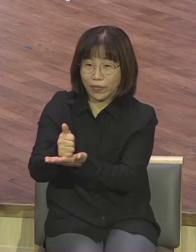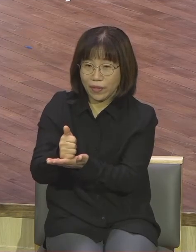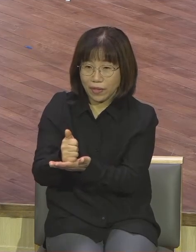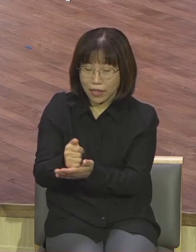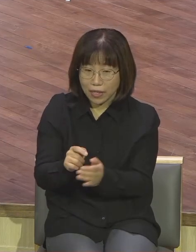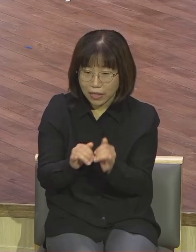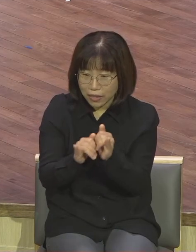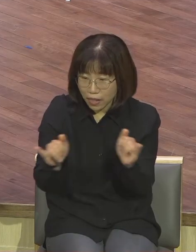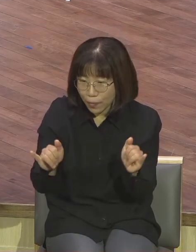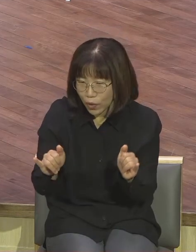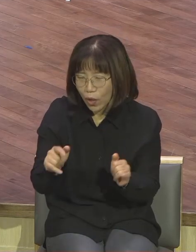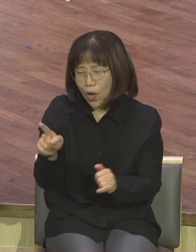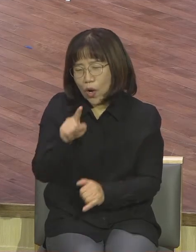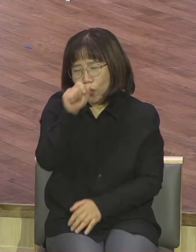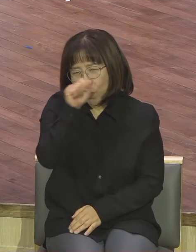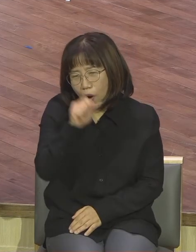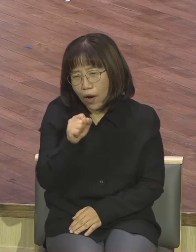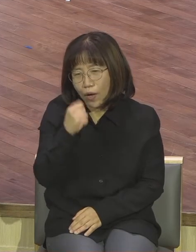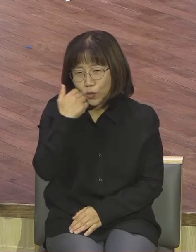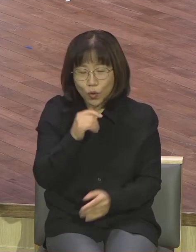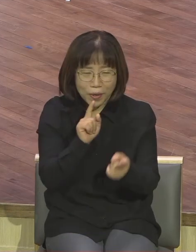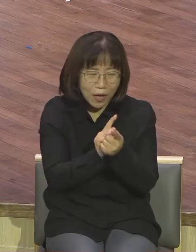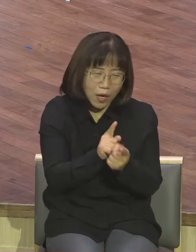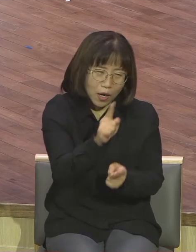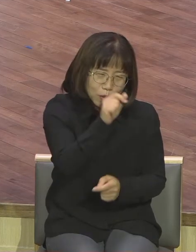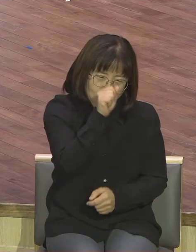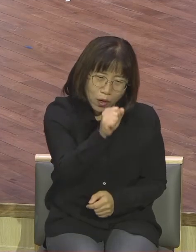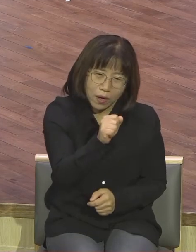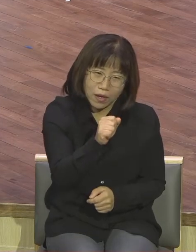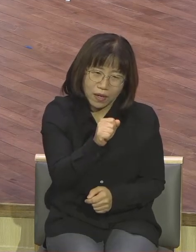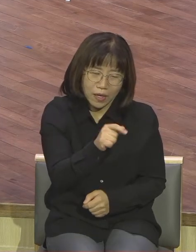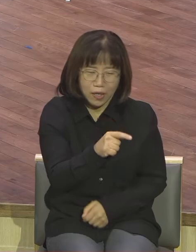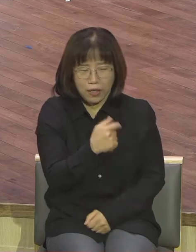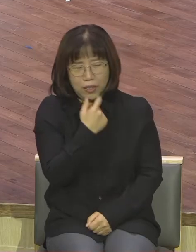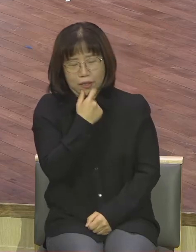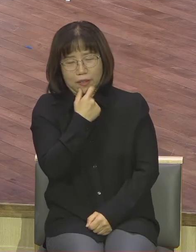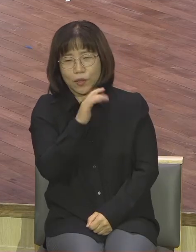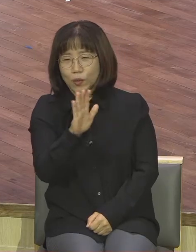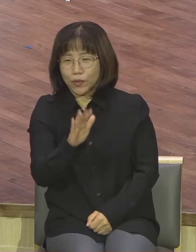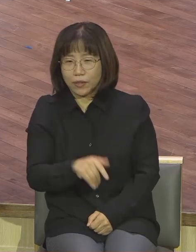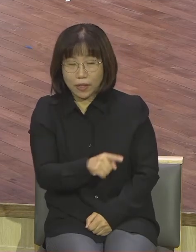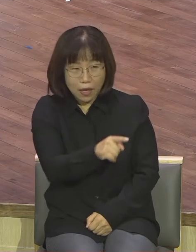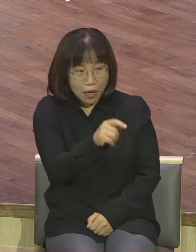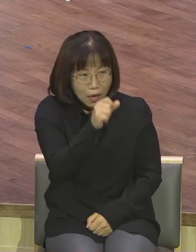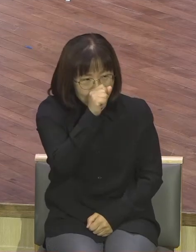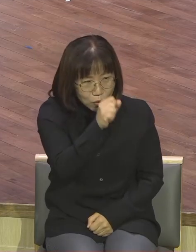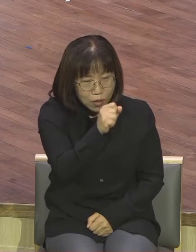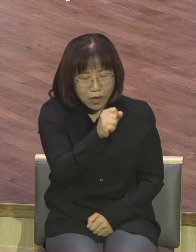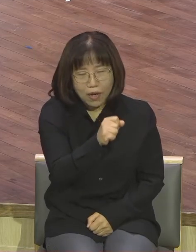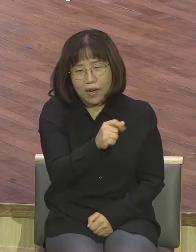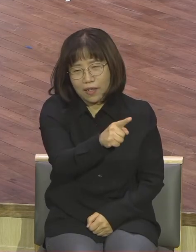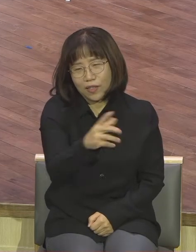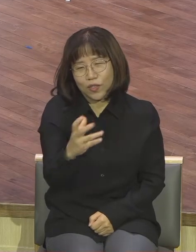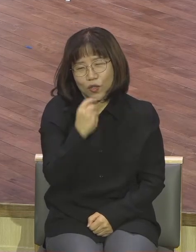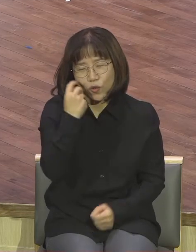좋아합니다 어떤 사람은 조금 나면 싫고 이거 아니에요 성령의 인도 못 받는 사람이에요 이유 불문입니다